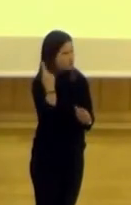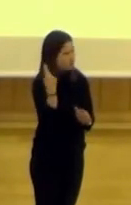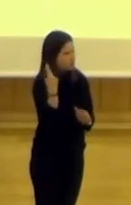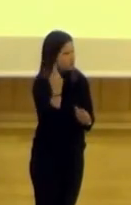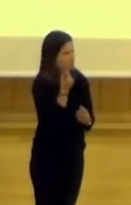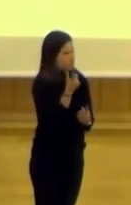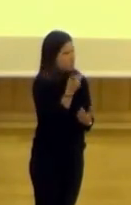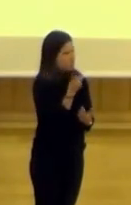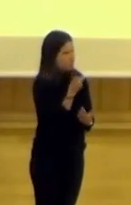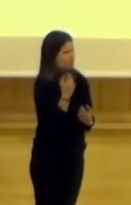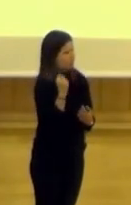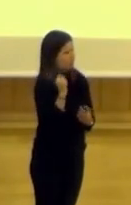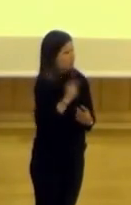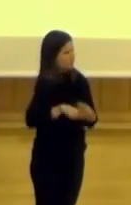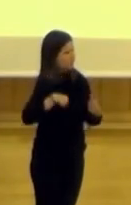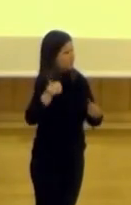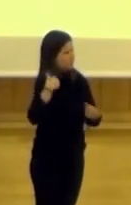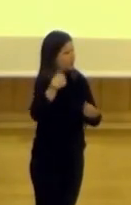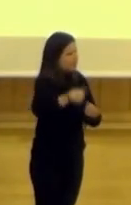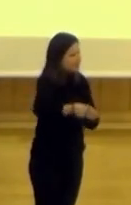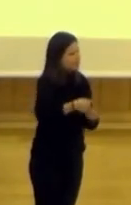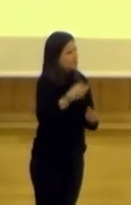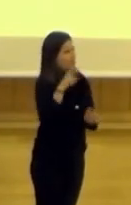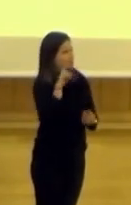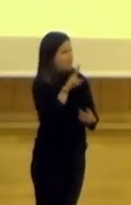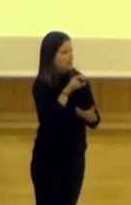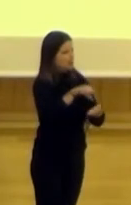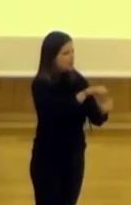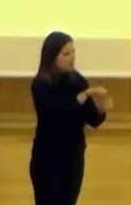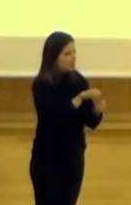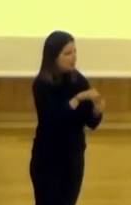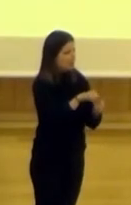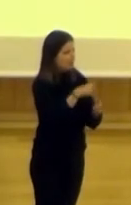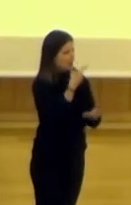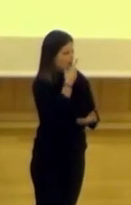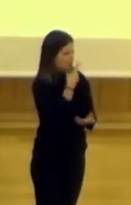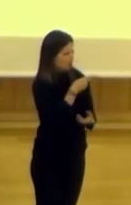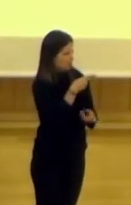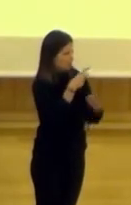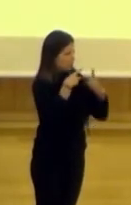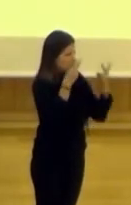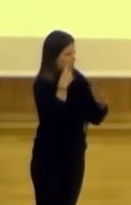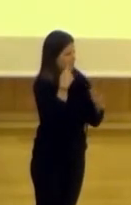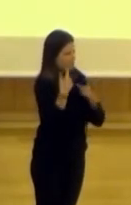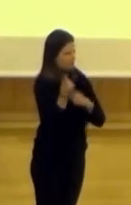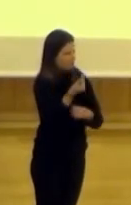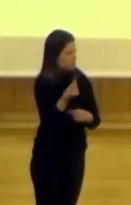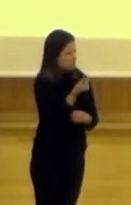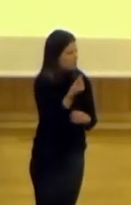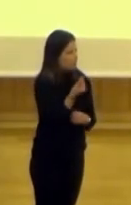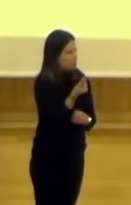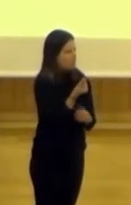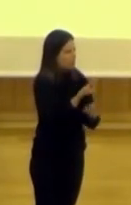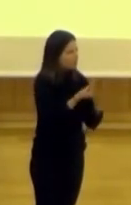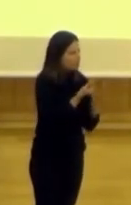la clásica ilustración de cómo la ciudadanía ve a la administración pública. Les pedimos que nos hagan unos dibujos y básicamente hacían